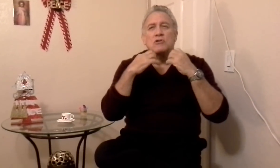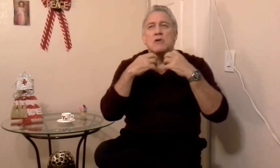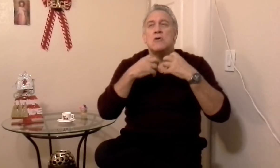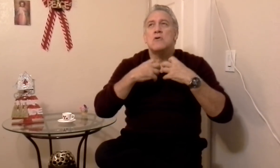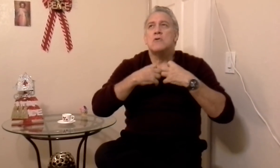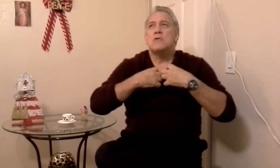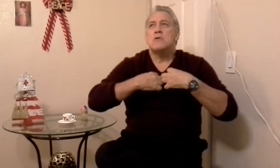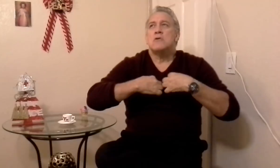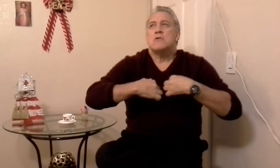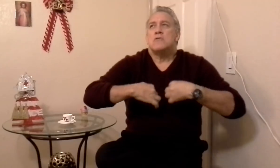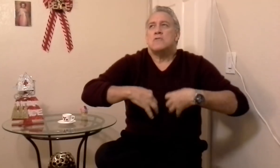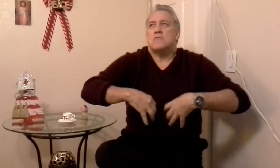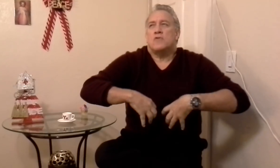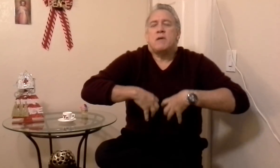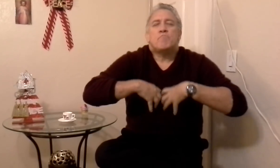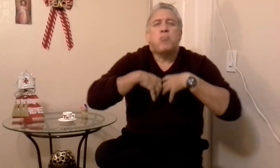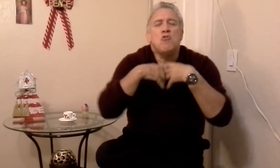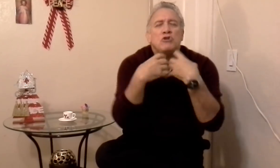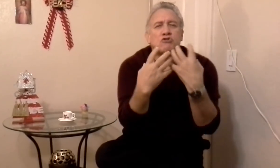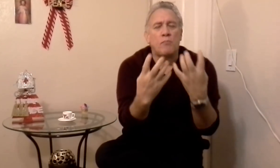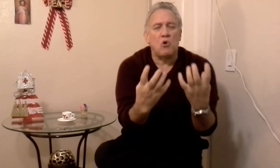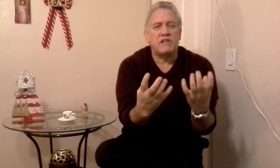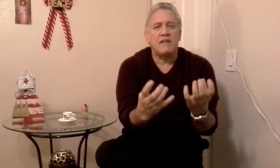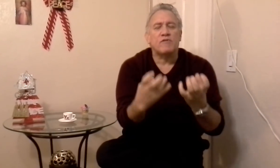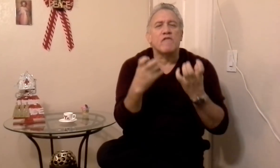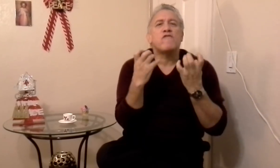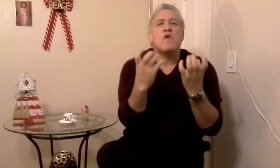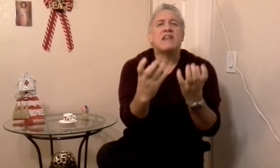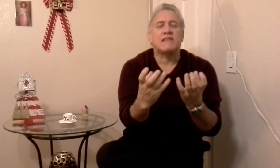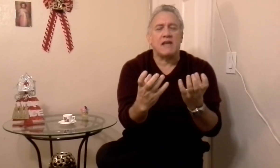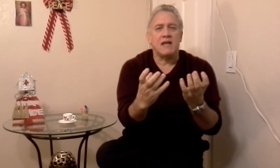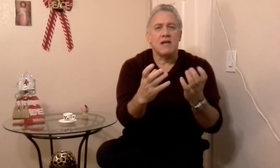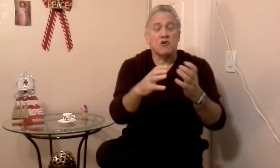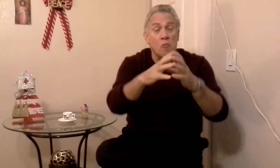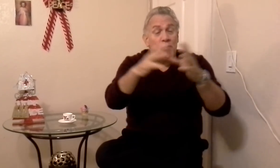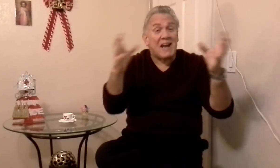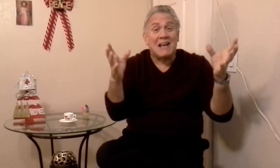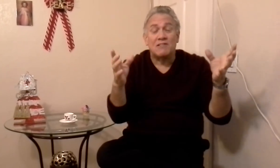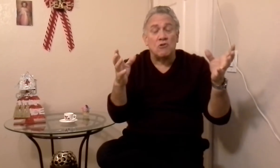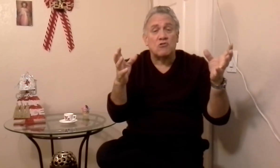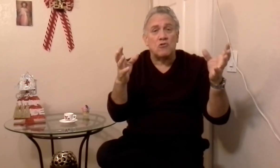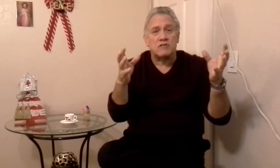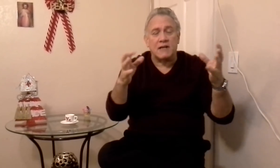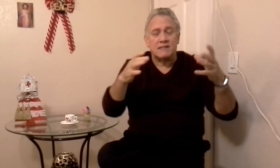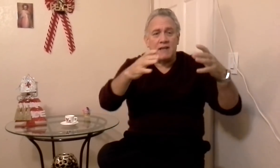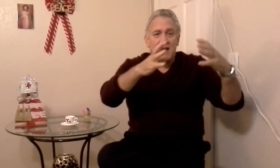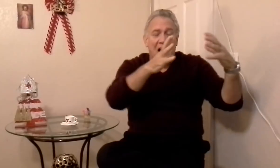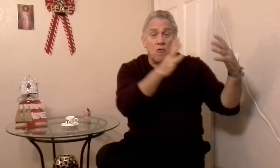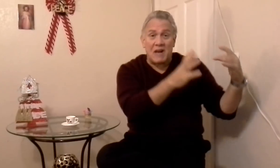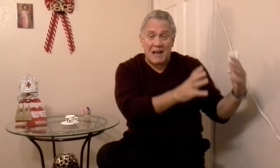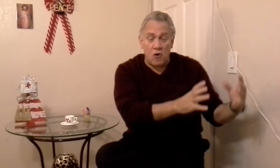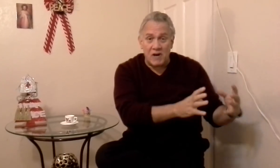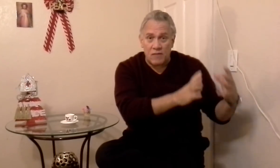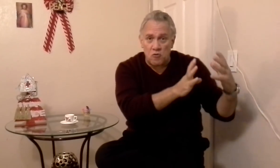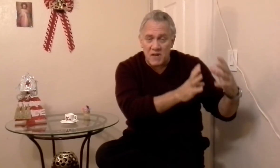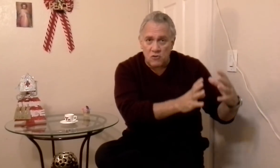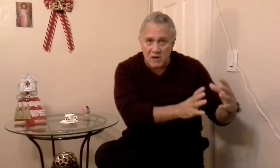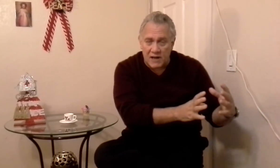un impulso por dentro fuerte, comparen las dos cosas, hay una leona durmiendo en la